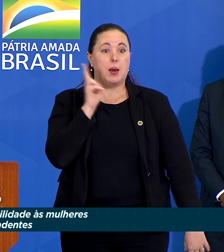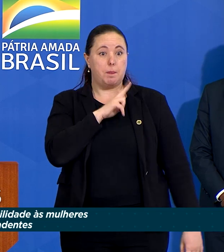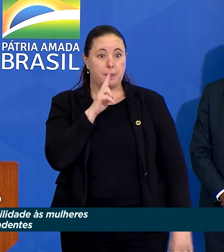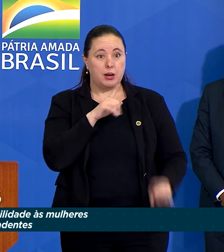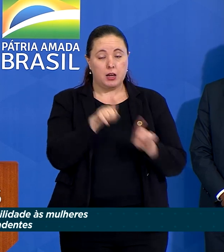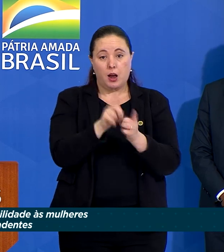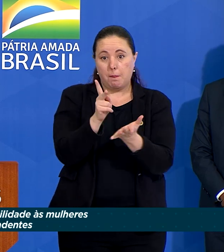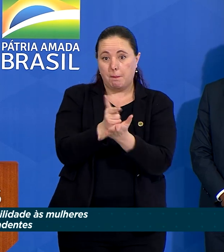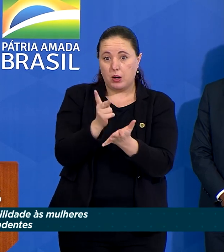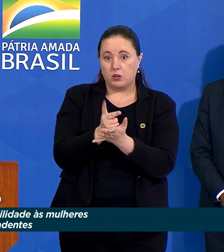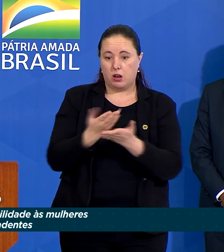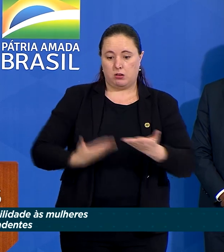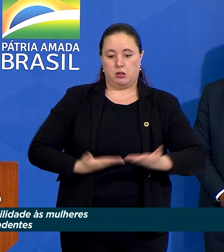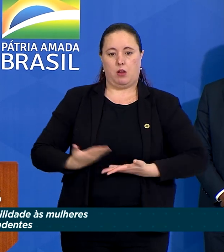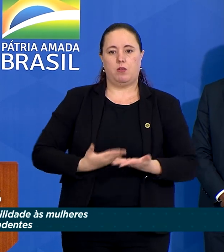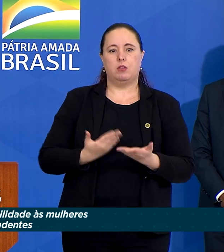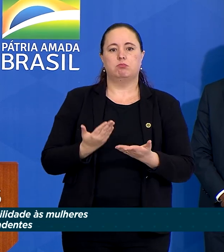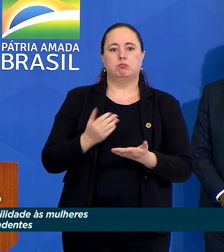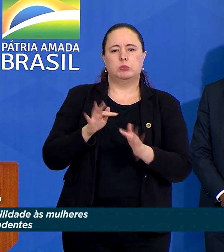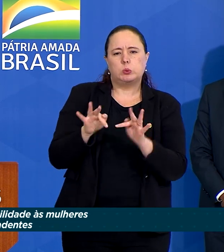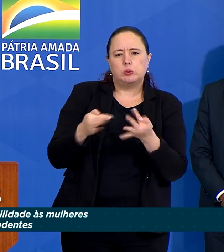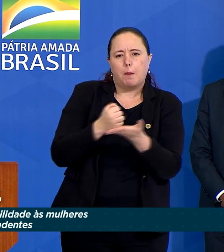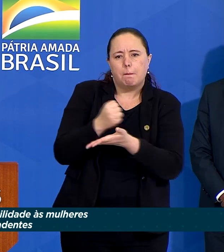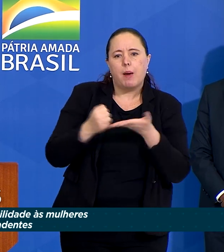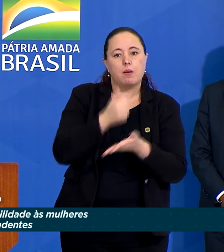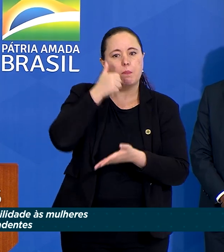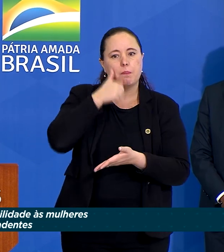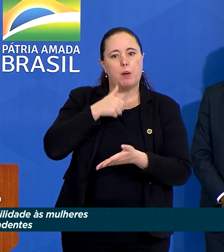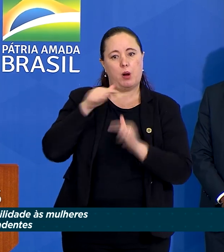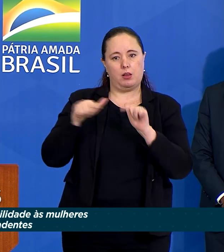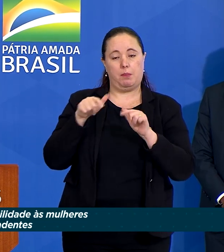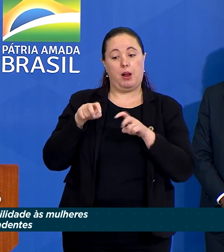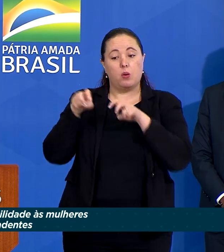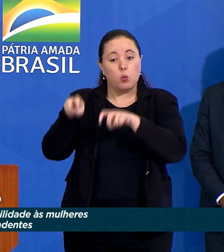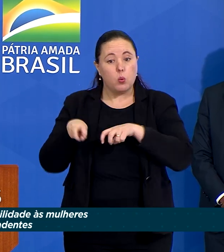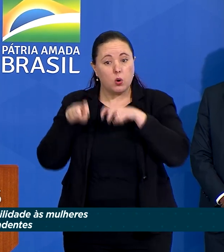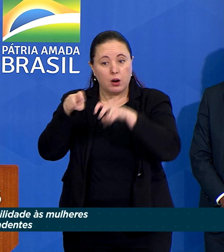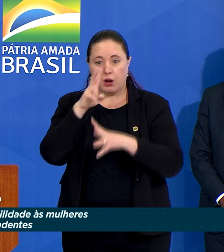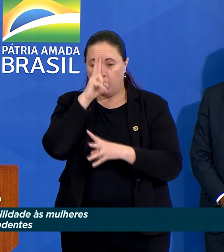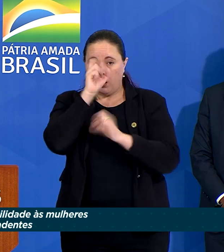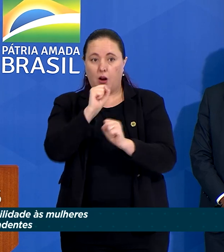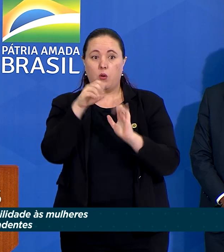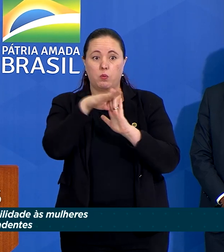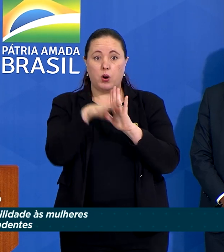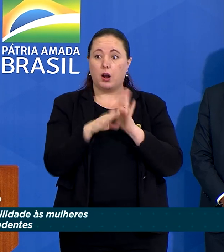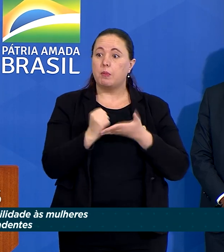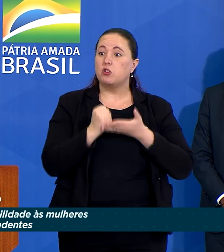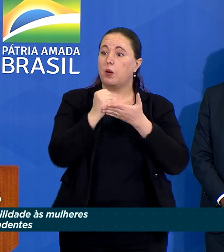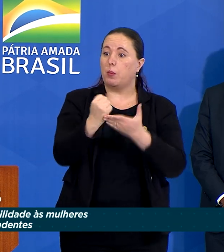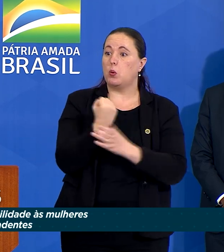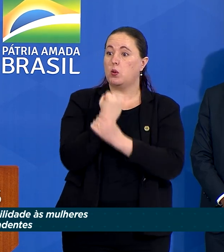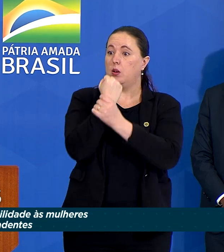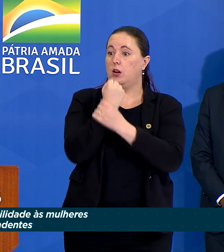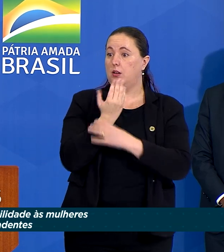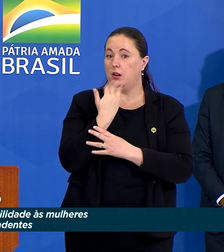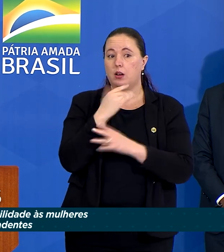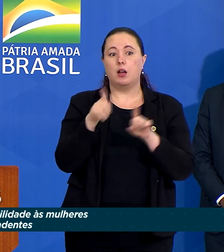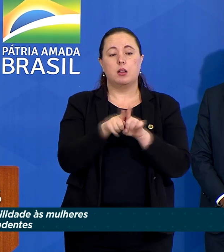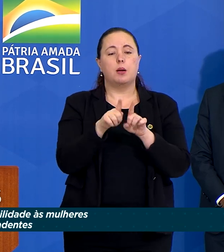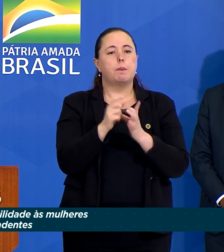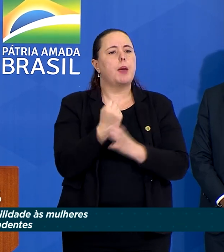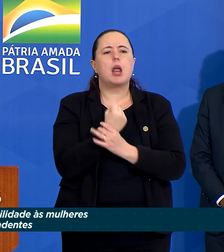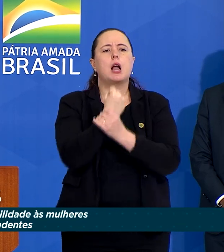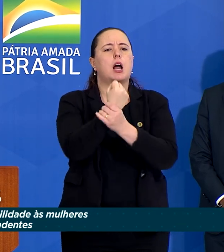e manutenção de serviços básicos para as mulheres do campo, fortalecendo programas de apoio à segurança alimentar e